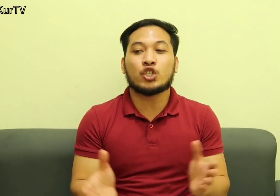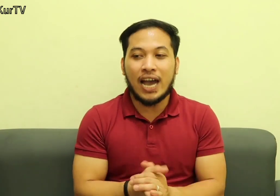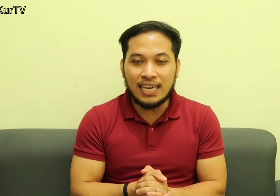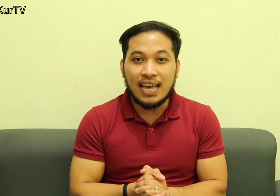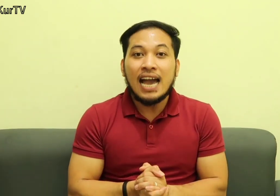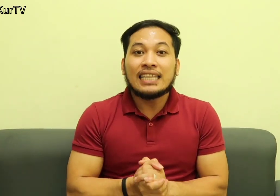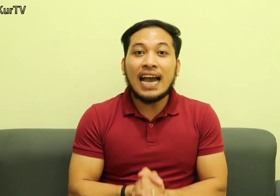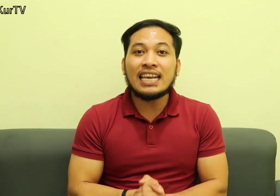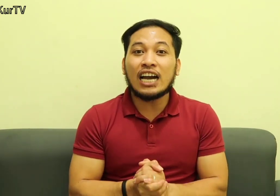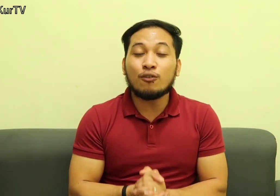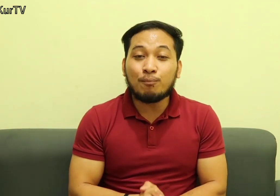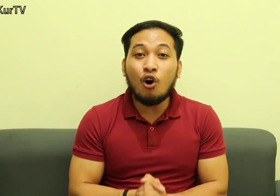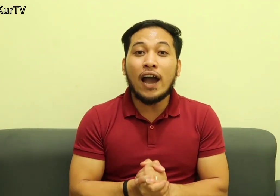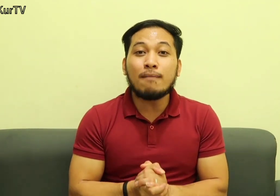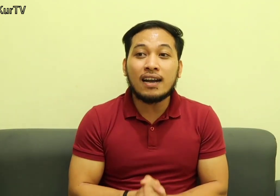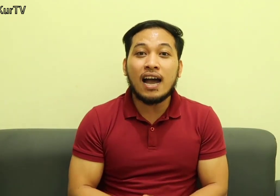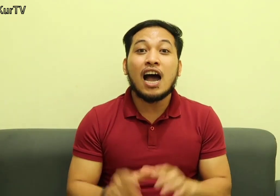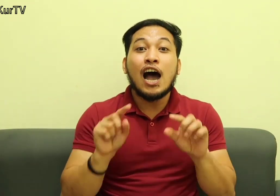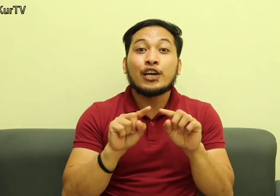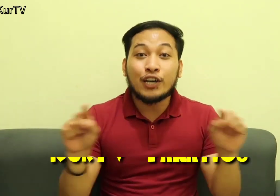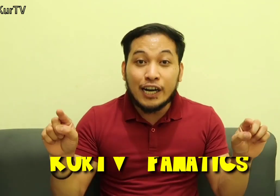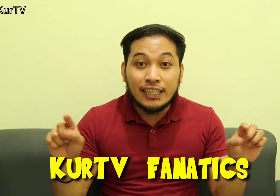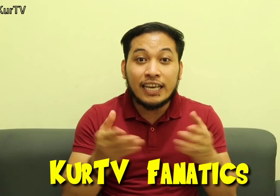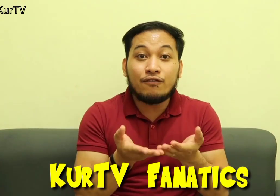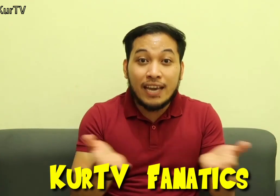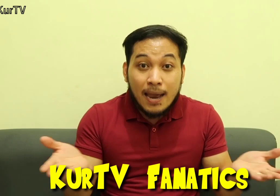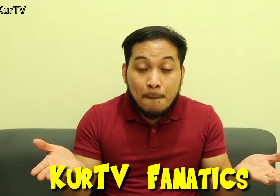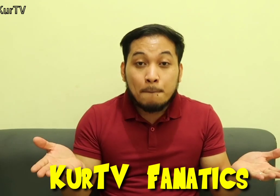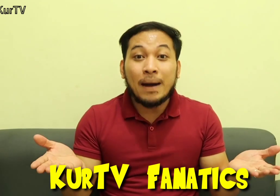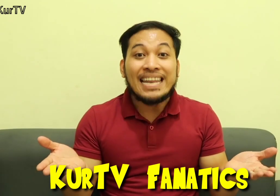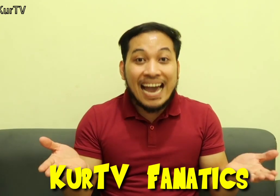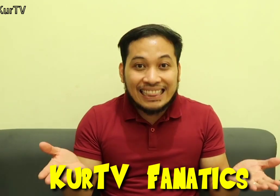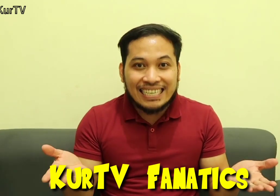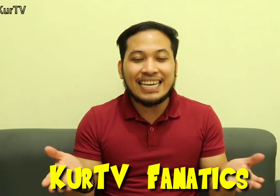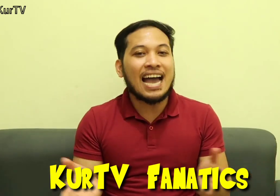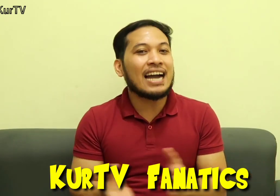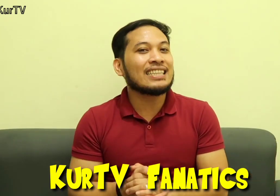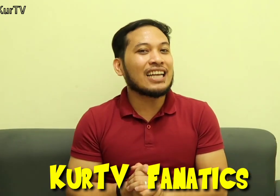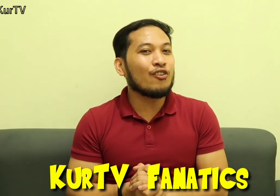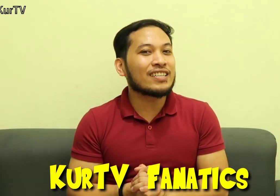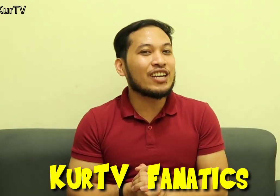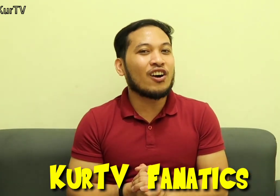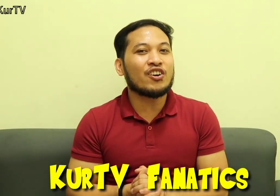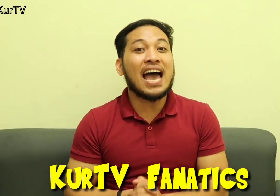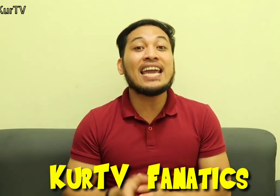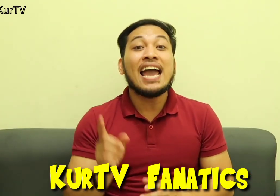channel Dahil kayo po ay mga CURT TV PANATICS, kaya ang kitatawag ko na sa inyo ngayon ay